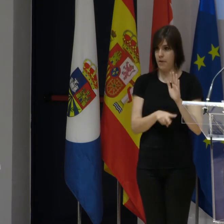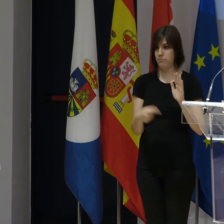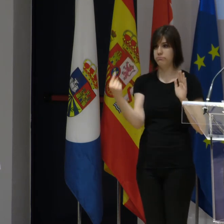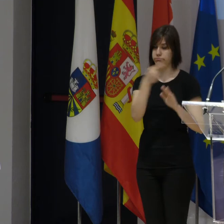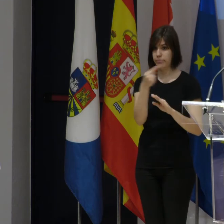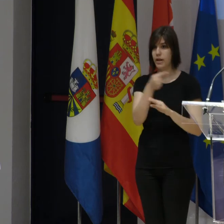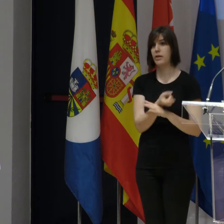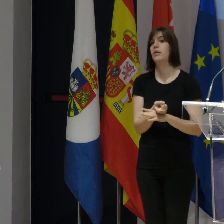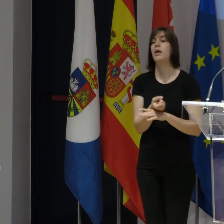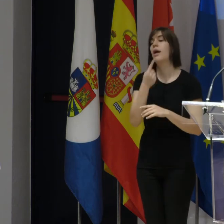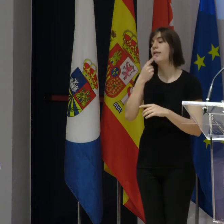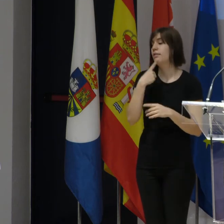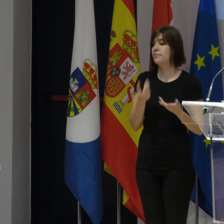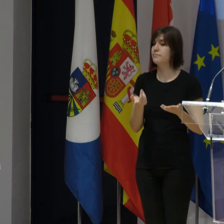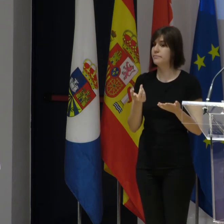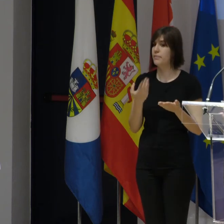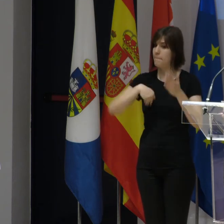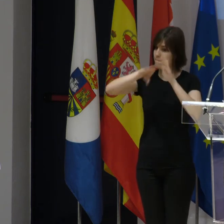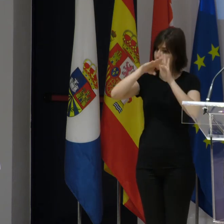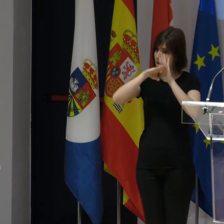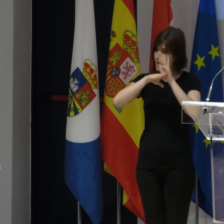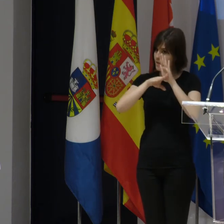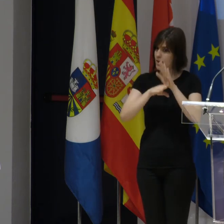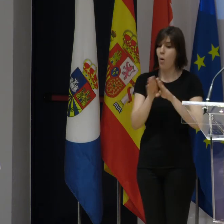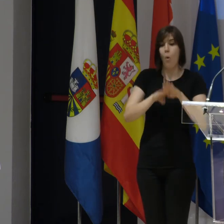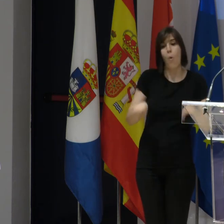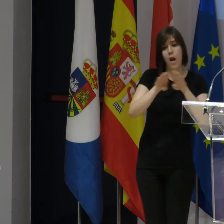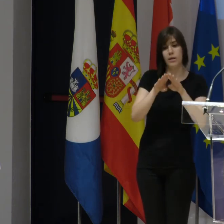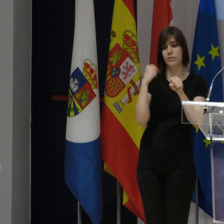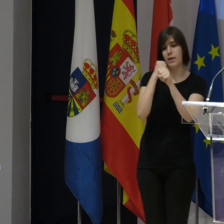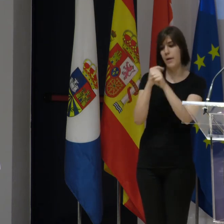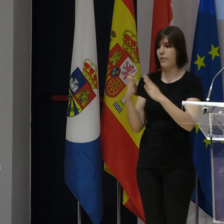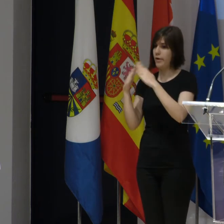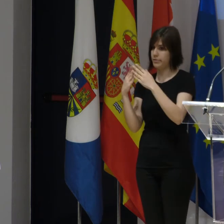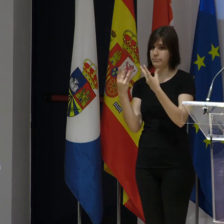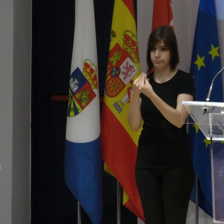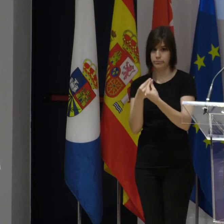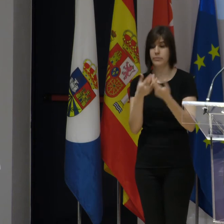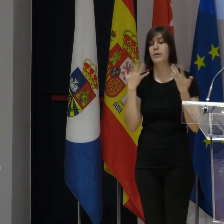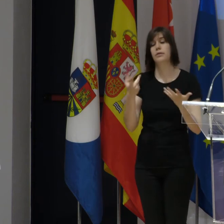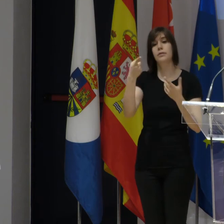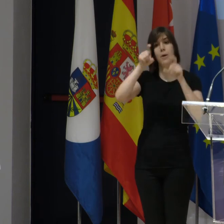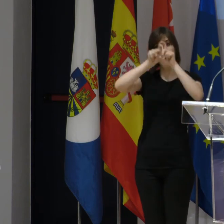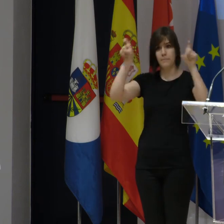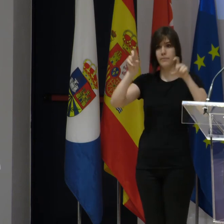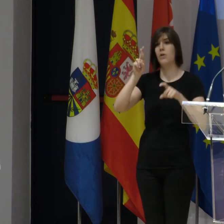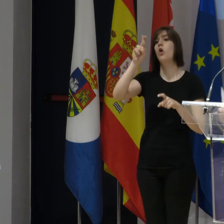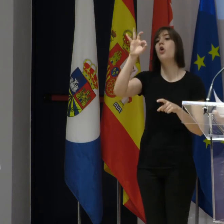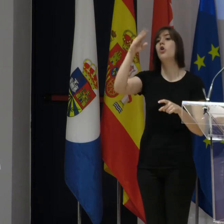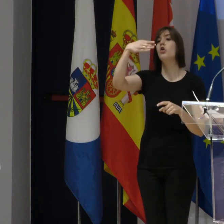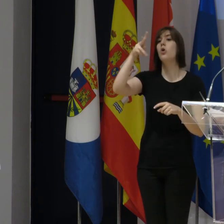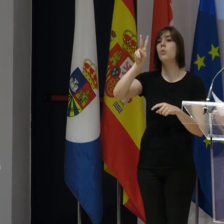AENOR, donde están definidas estas medidas de conciliación tan importantes hoy en día, por cierto. Esta empresa es Rogusa.